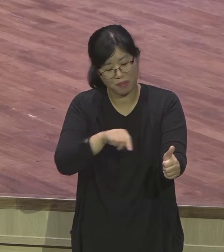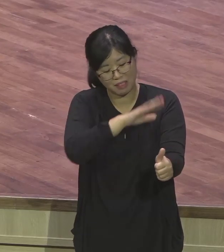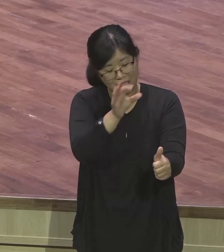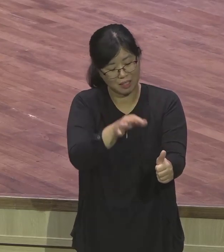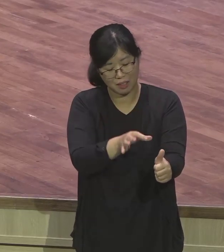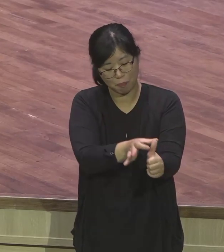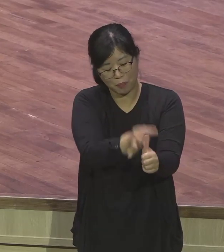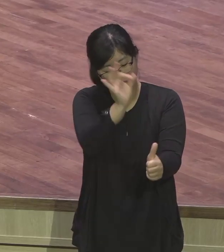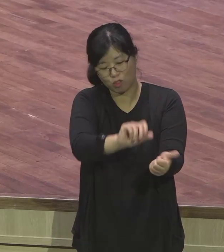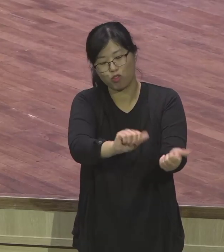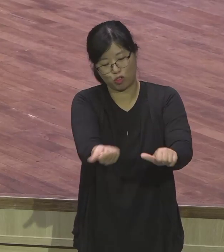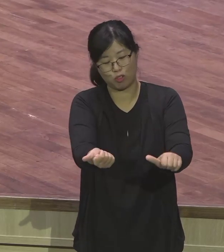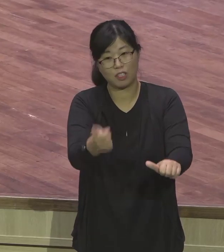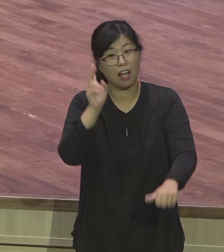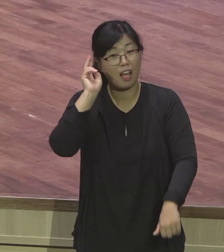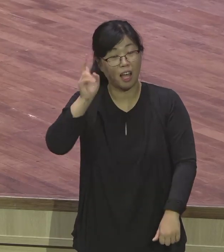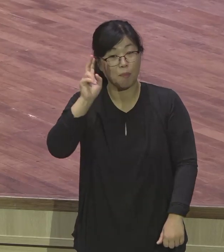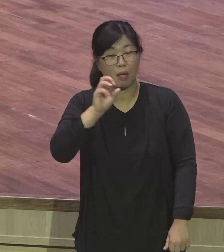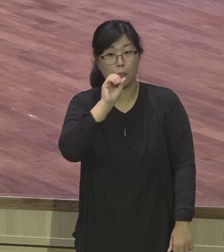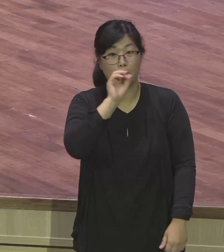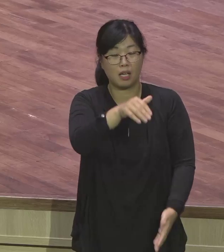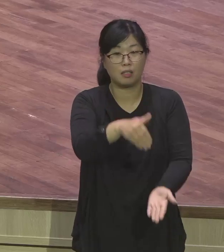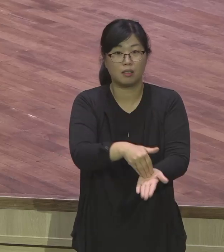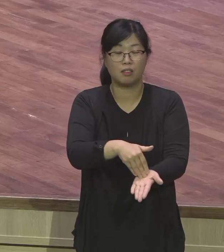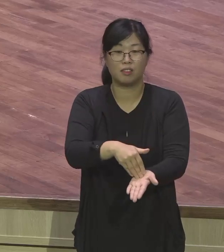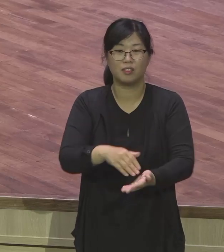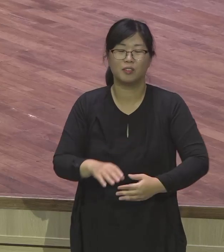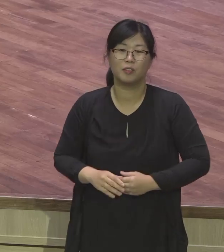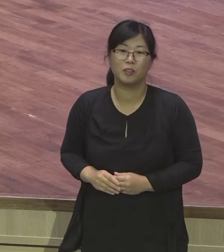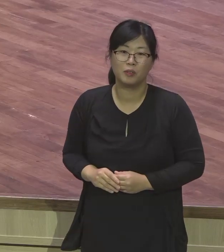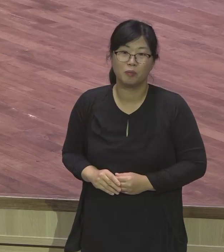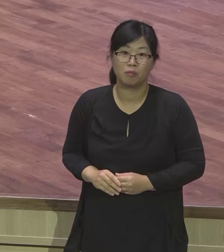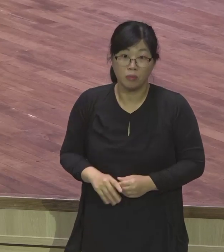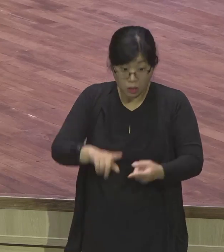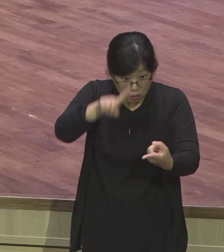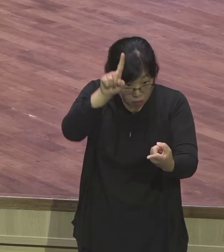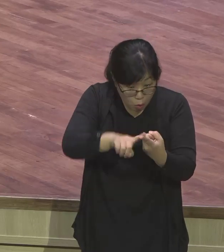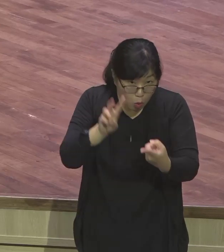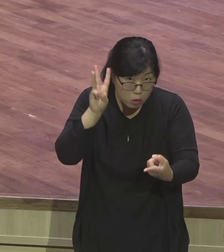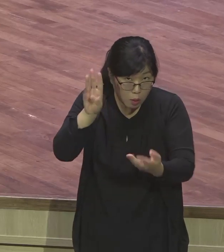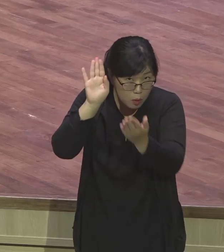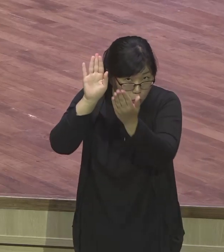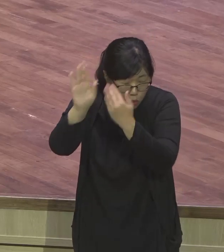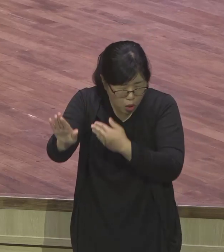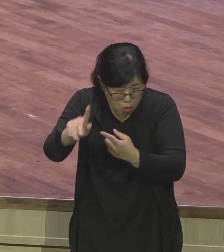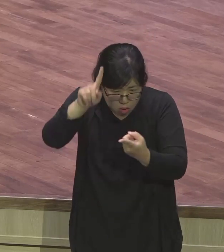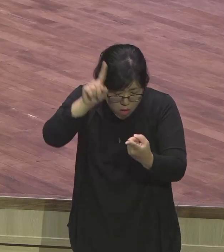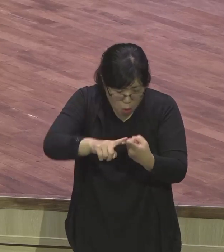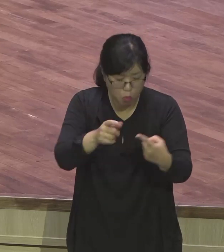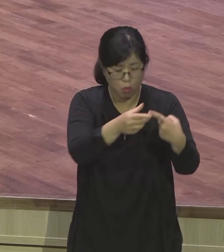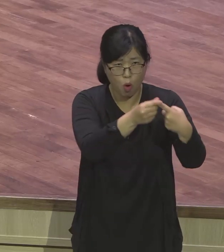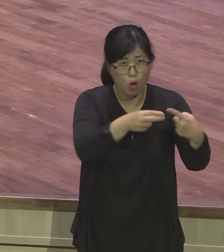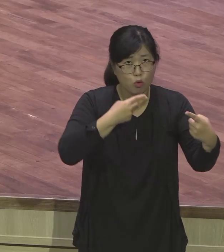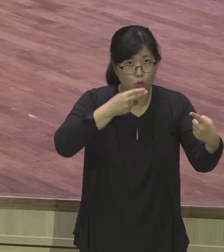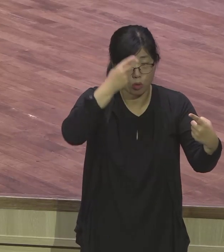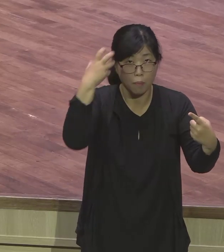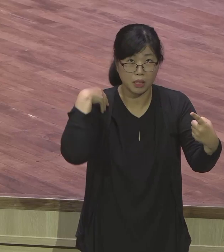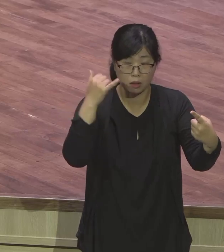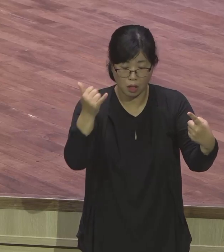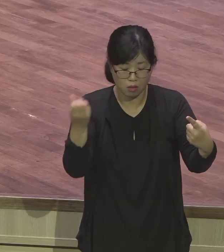그리고 요셉이 해석한 그대로 3일 후에 이루어졌어요. 이런 상황 속에